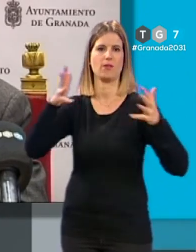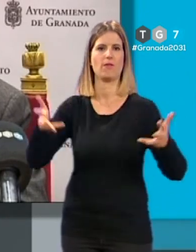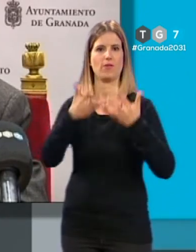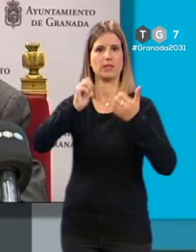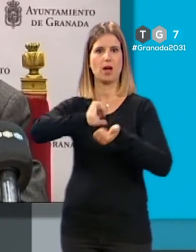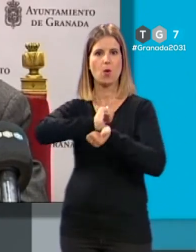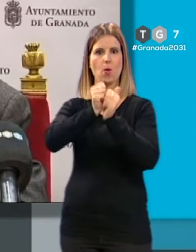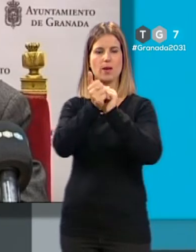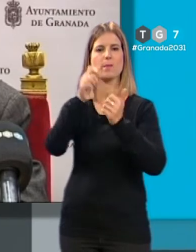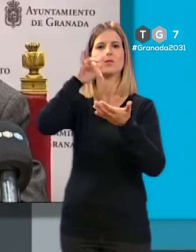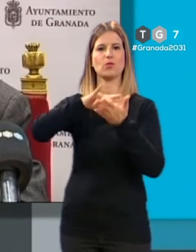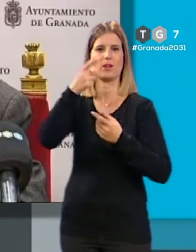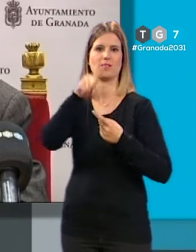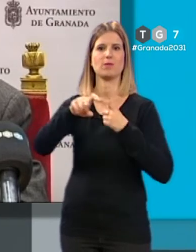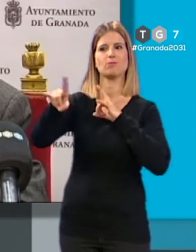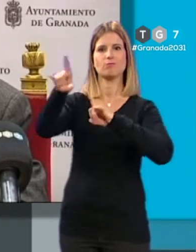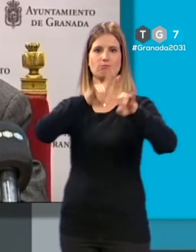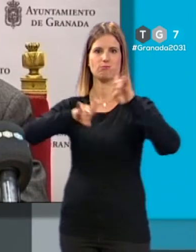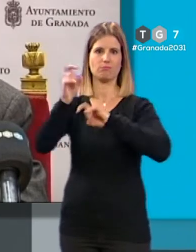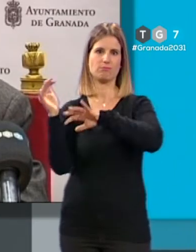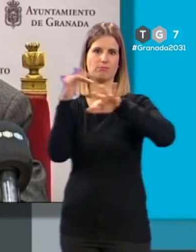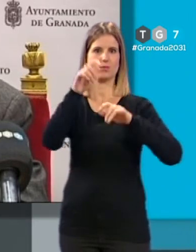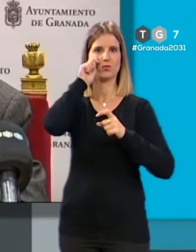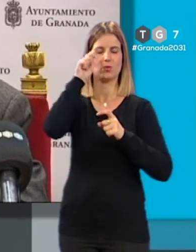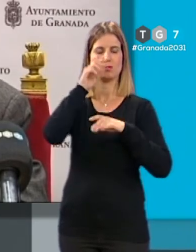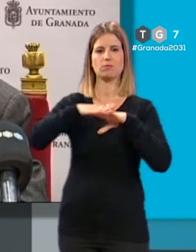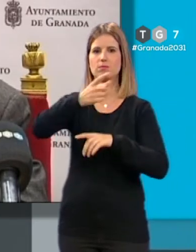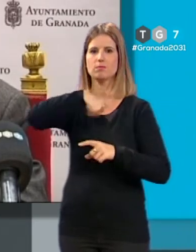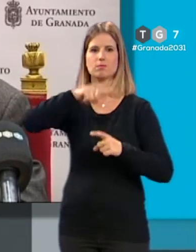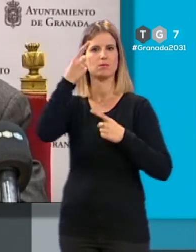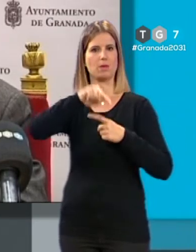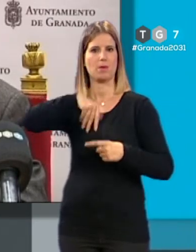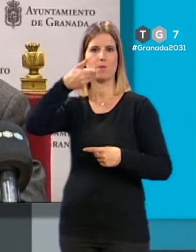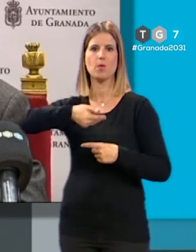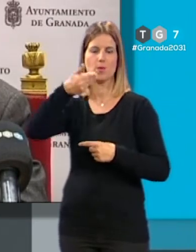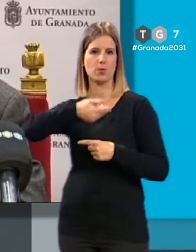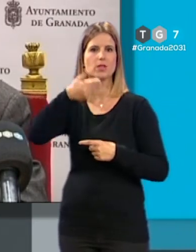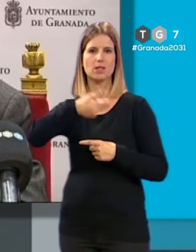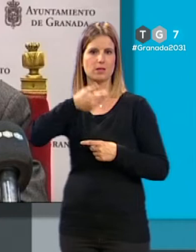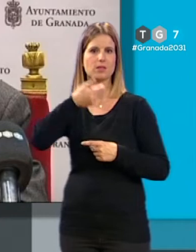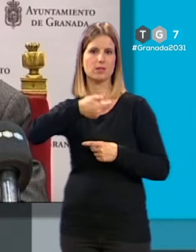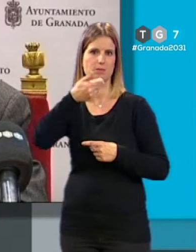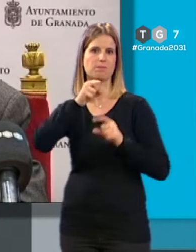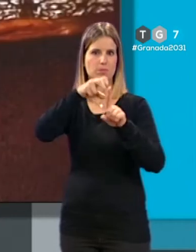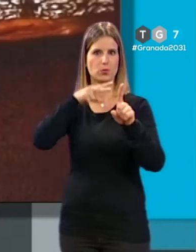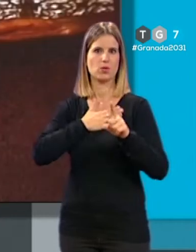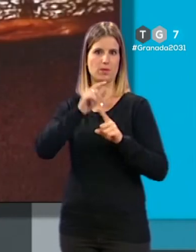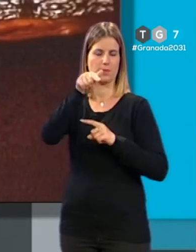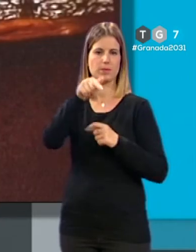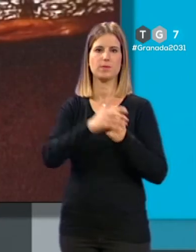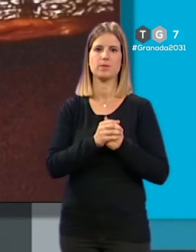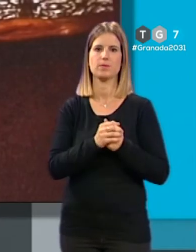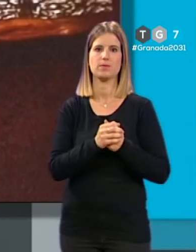cuaresma también sea un atractivo turístico, para nosotros también es importante desde ese punto de vista.